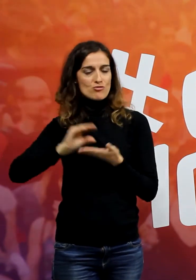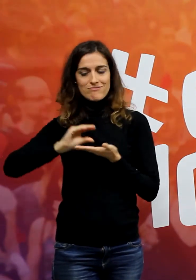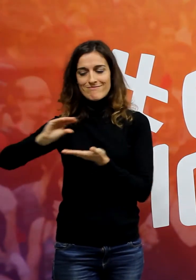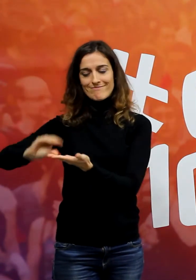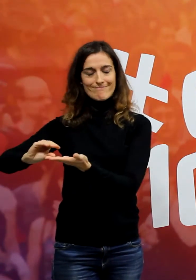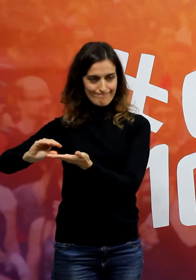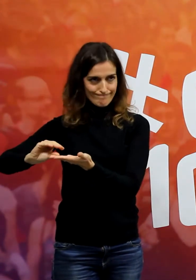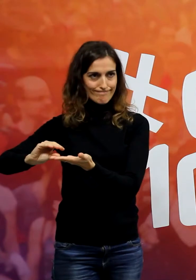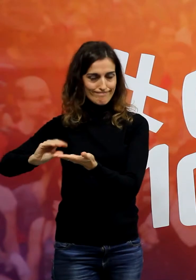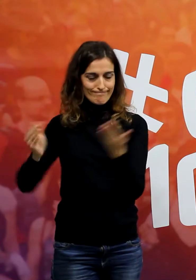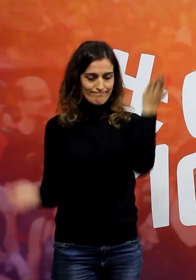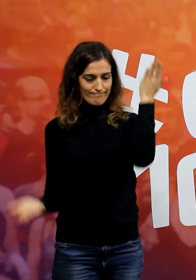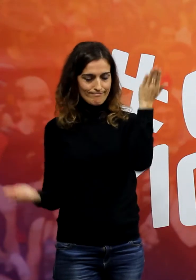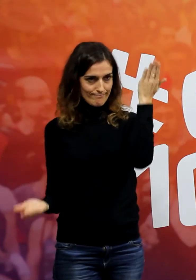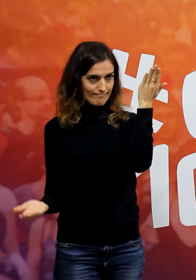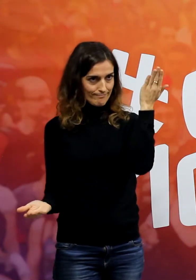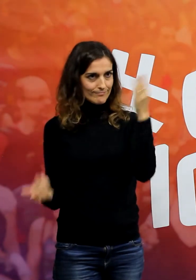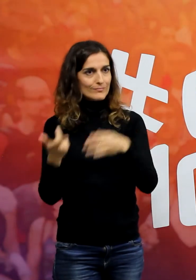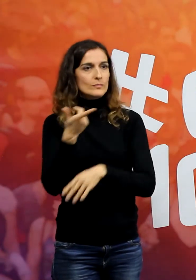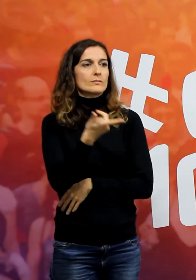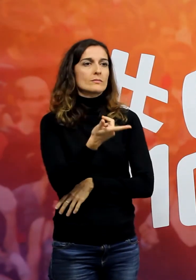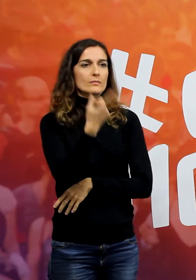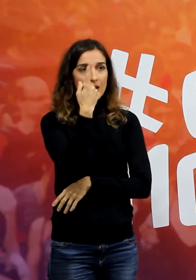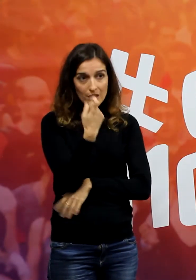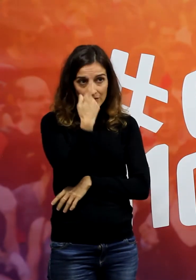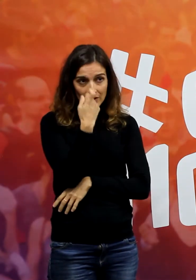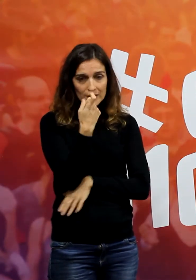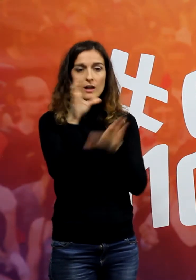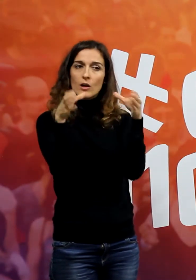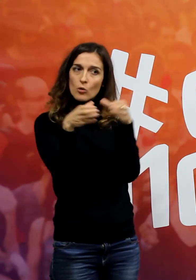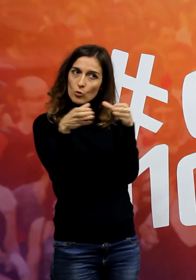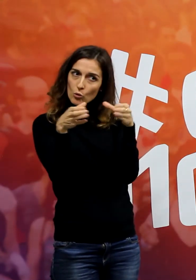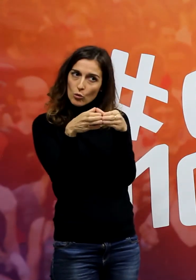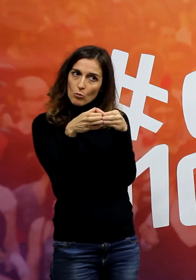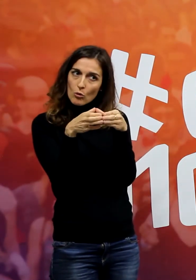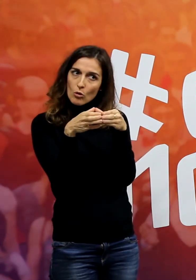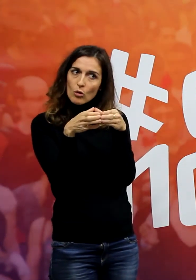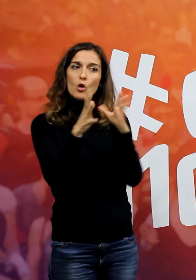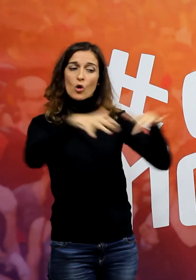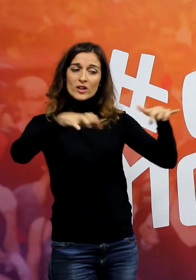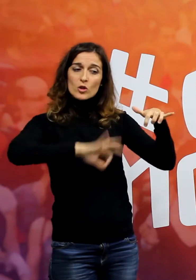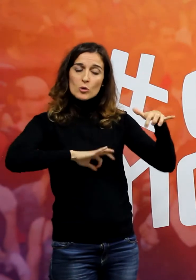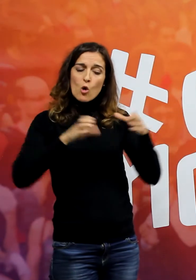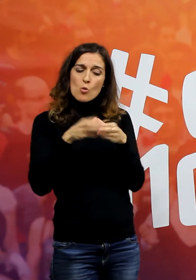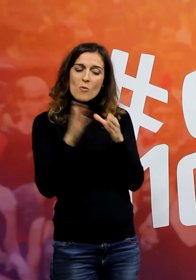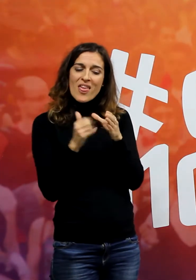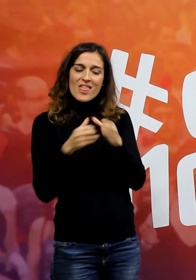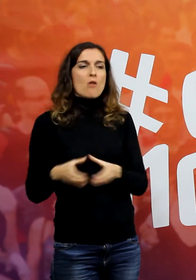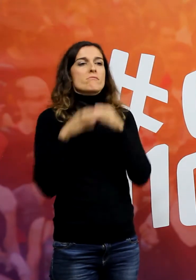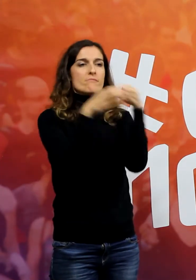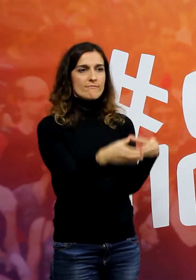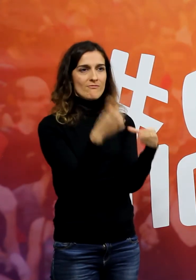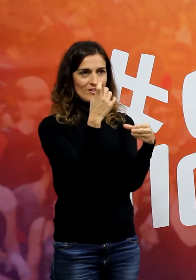euros diu fa falta fa falta un grup valencià en el Congrés fa falta perquè ens